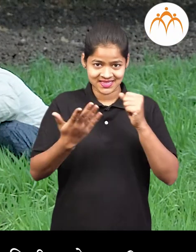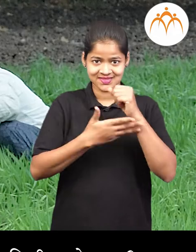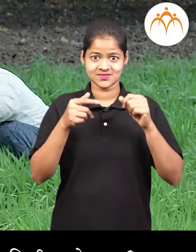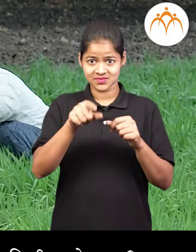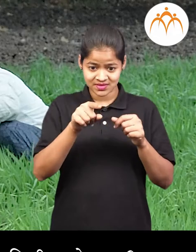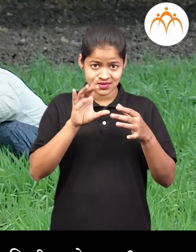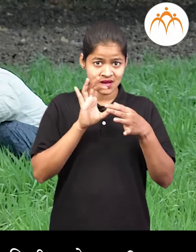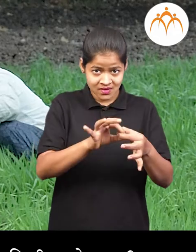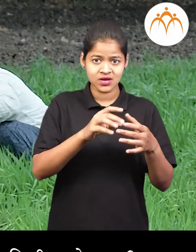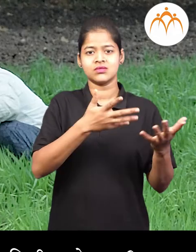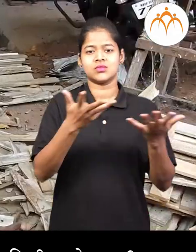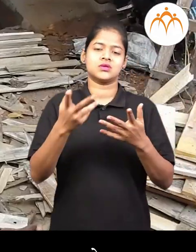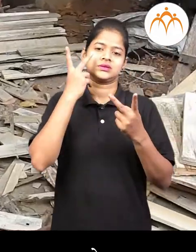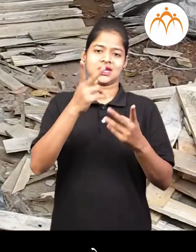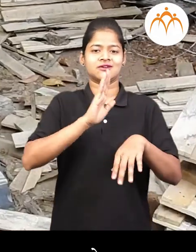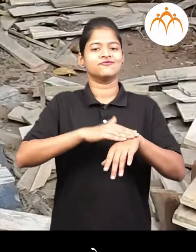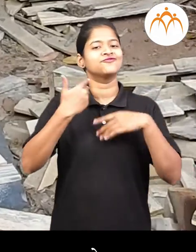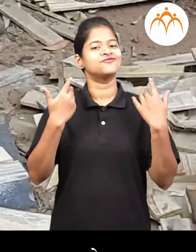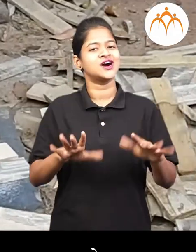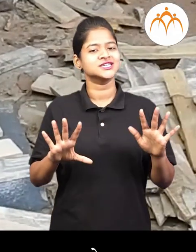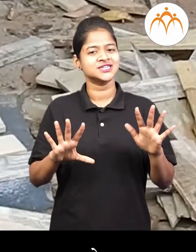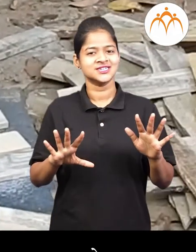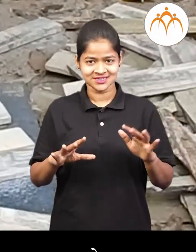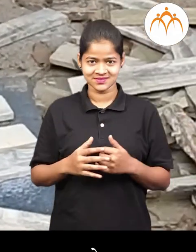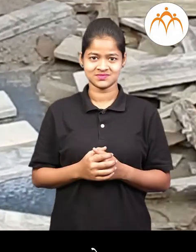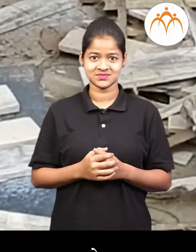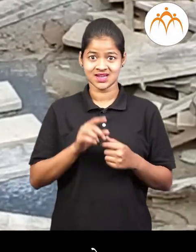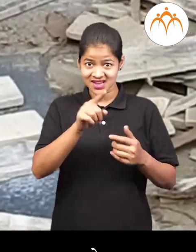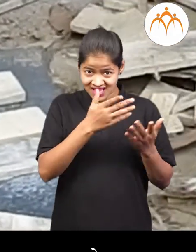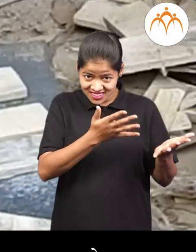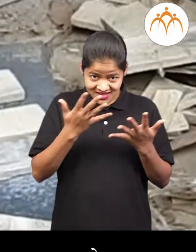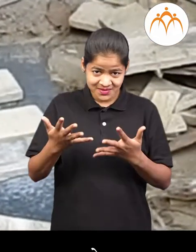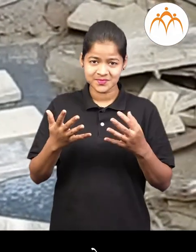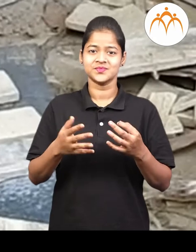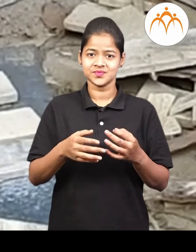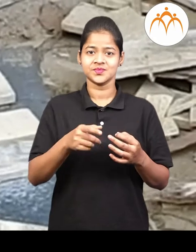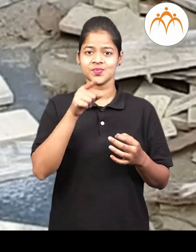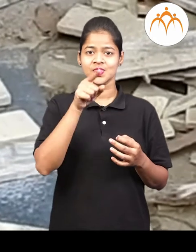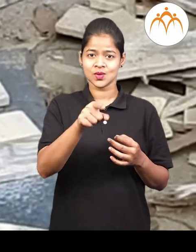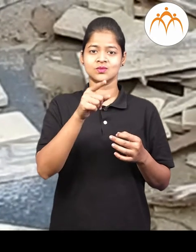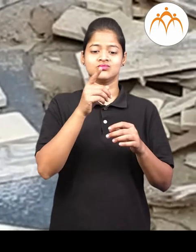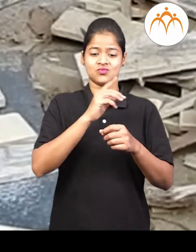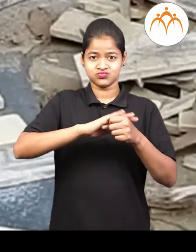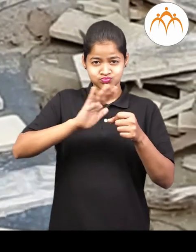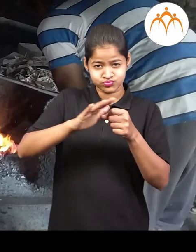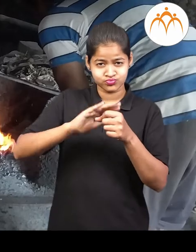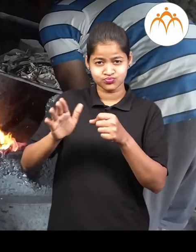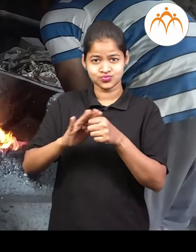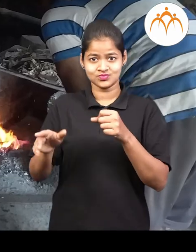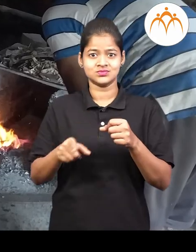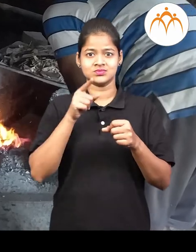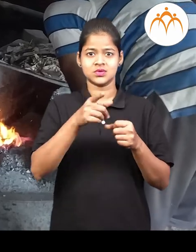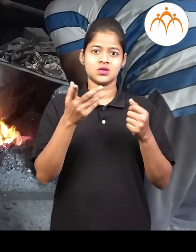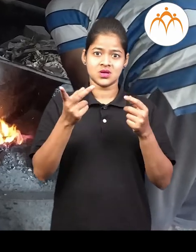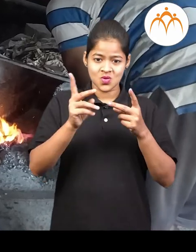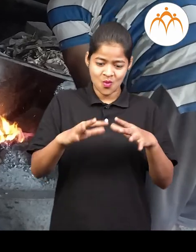तुम्ही पाहेलियत का? या वस्तु तायार करना सठी लाकुड काम करनारे सुतार तसेच लोहार